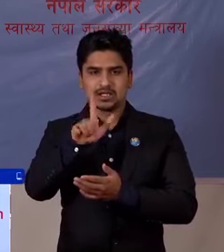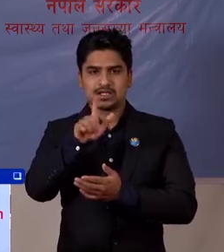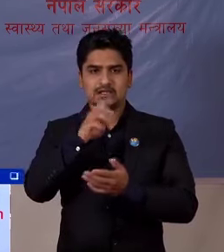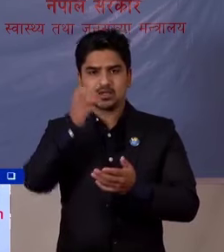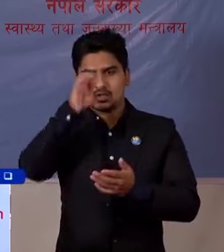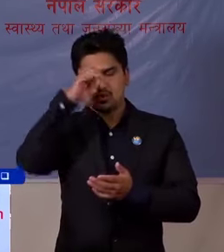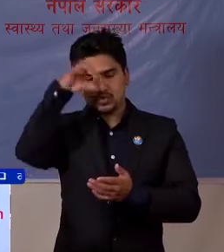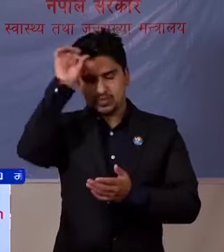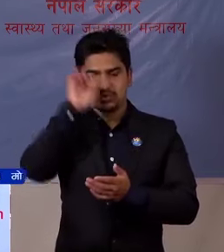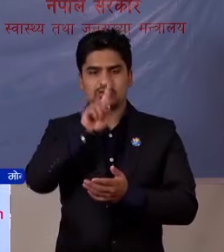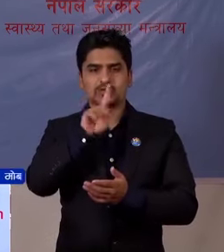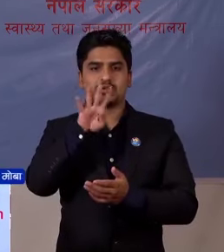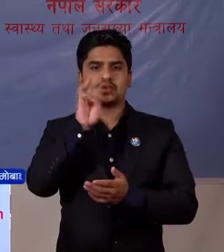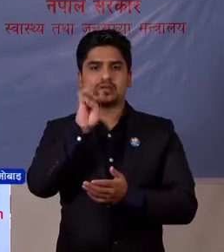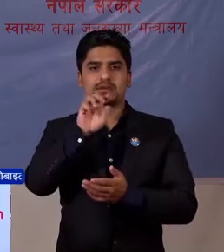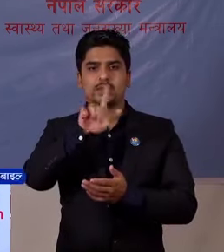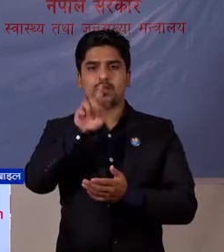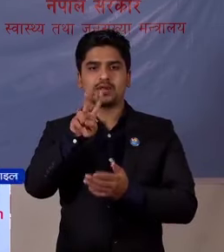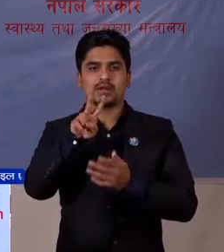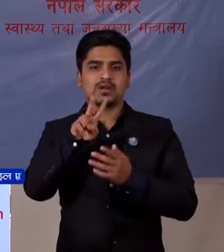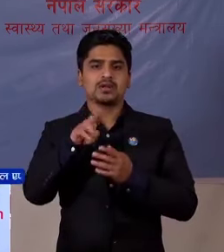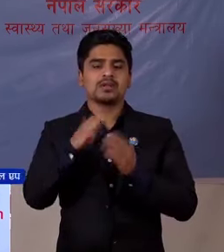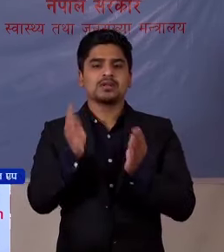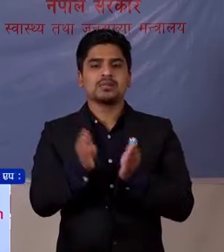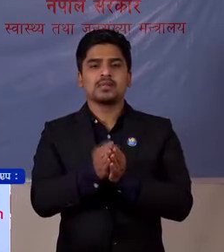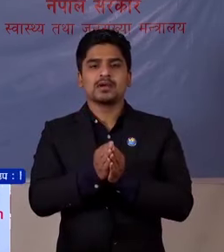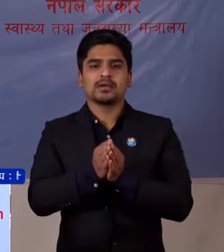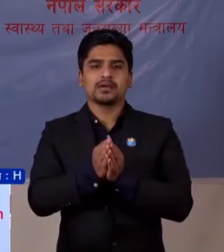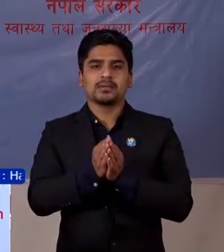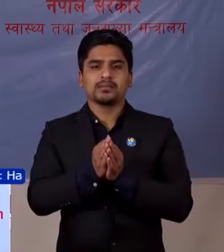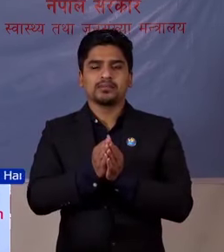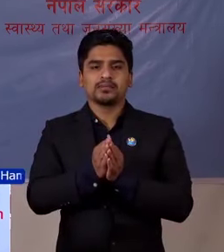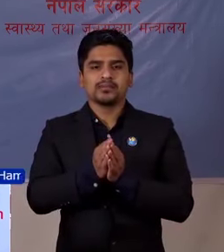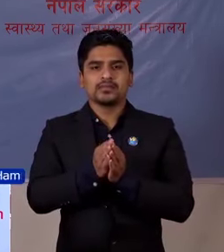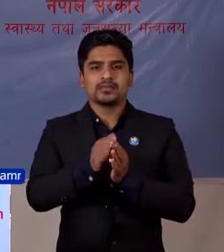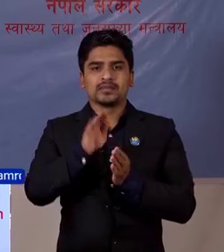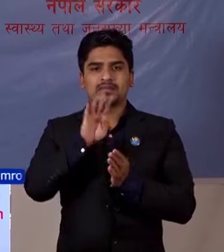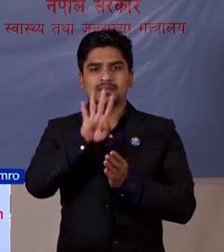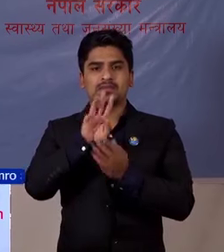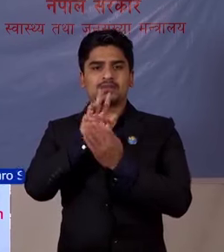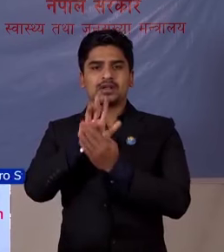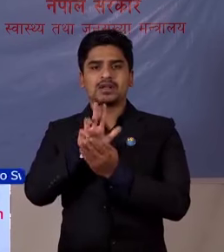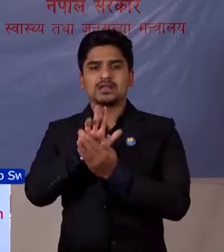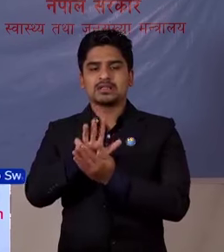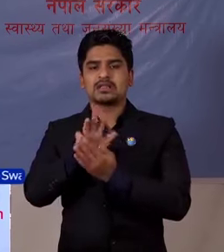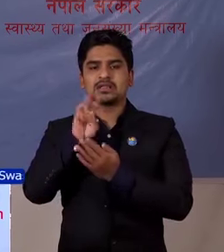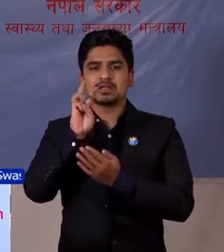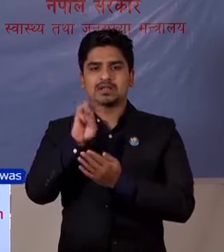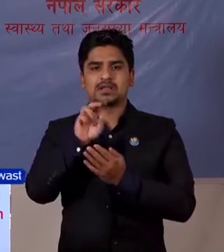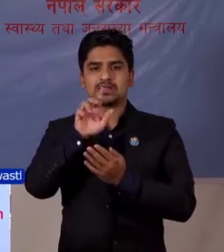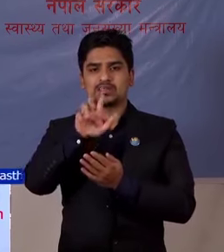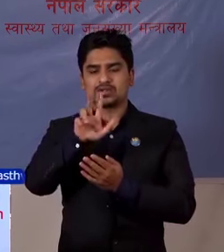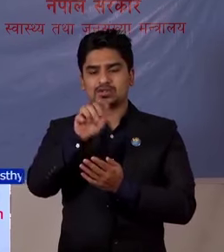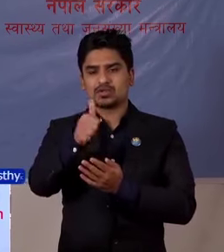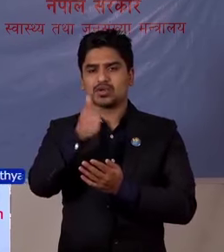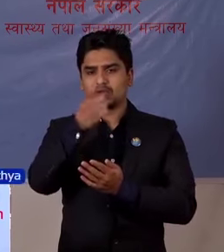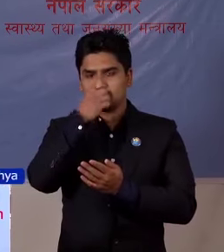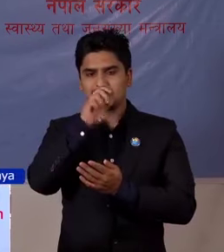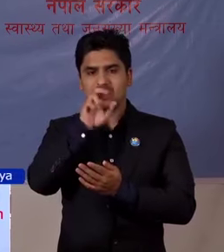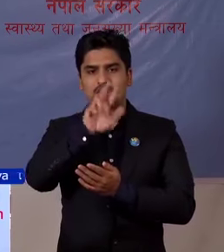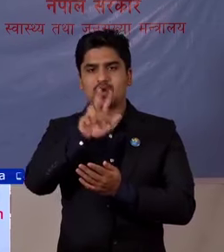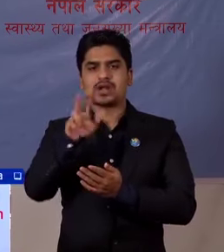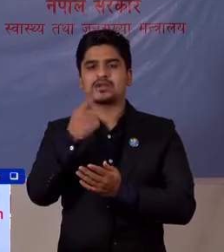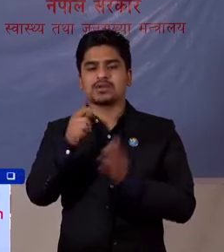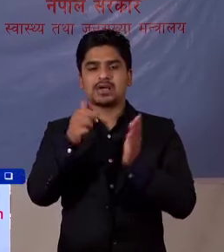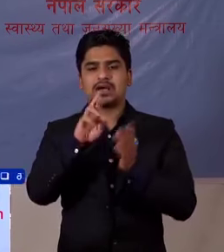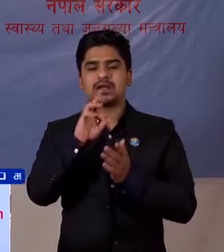परदेश मां 1100 बहत्तर गरी कुल 9988 गटा आडिटी